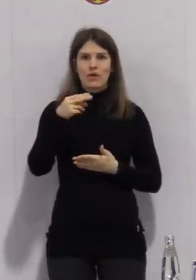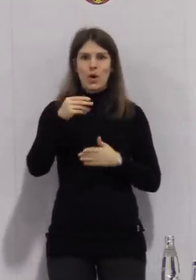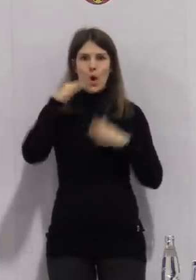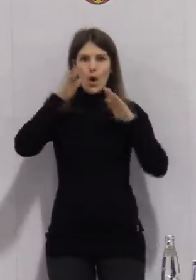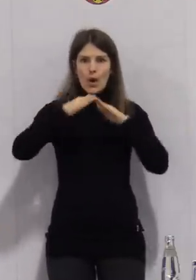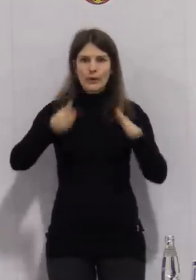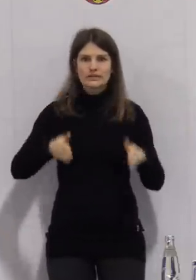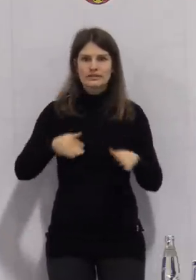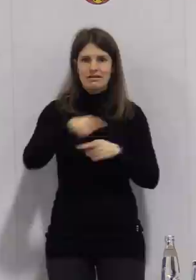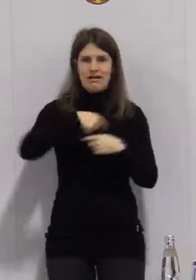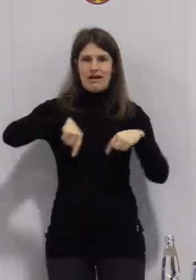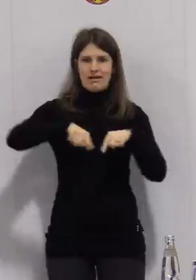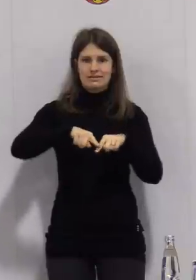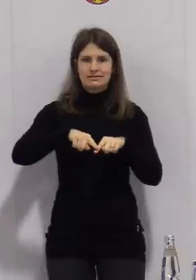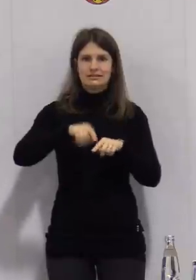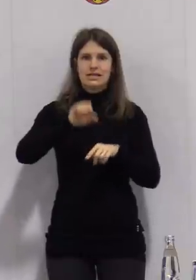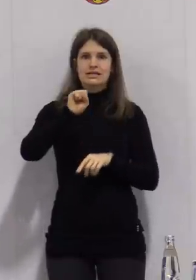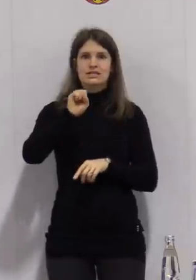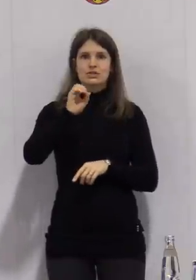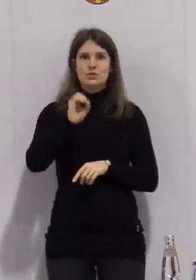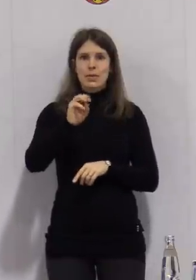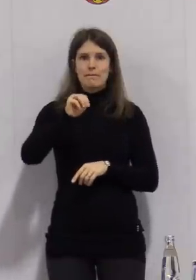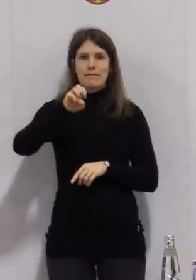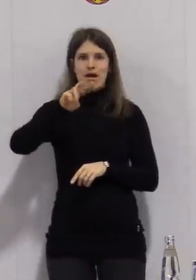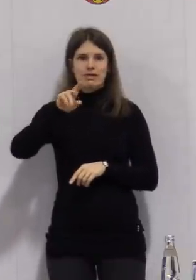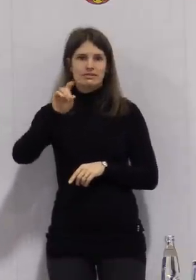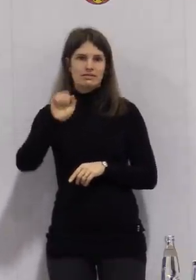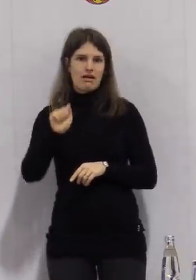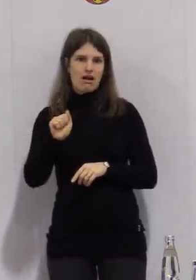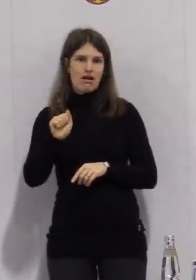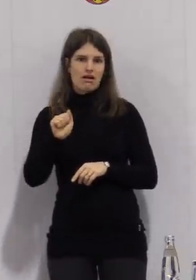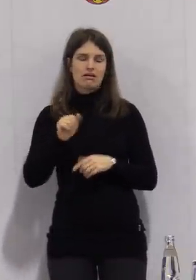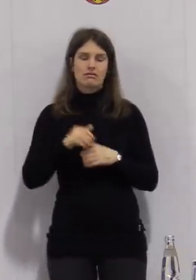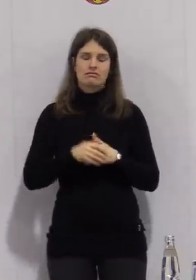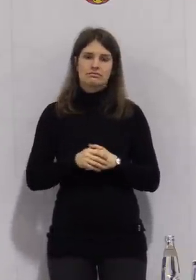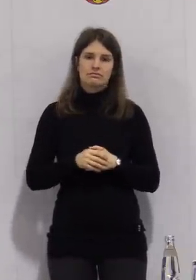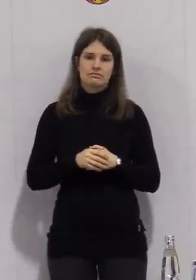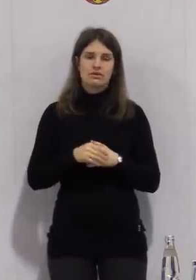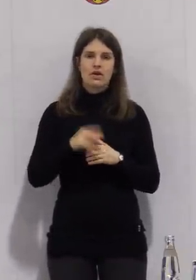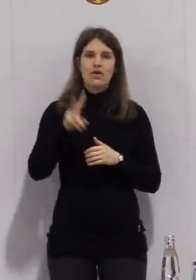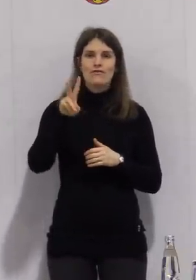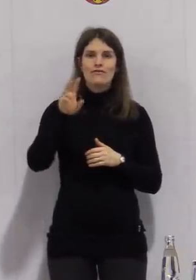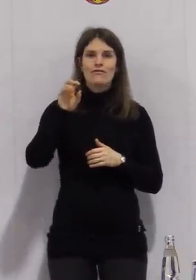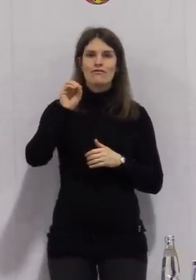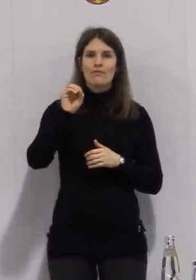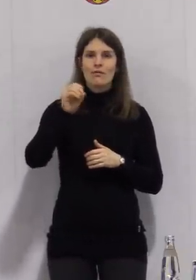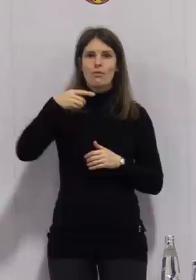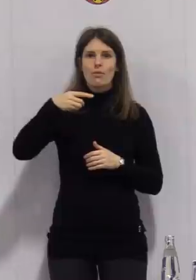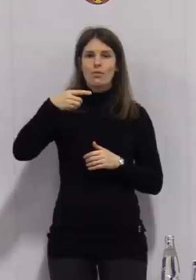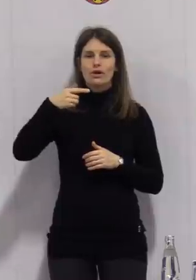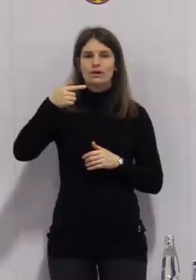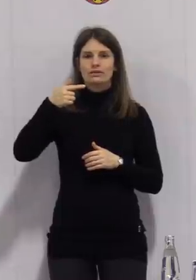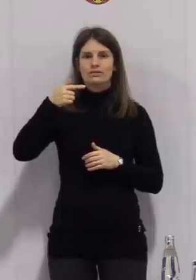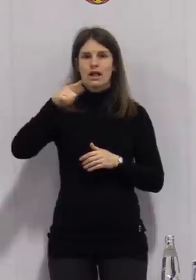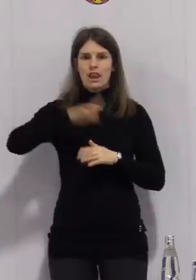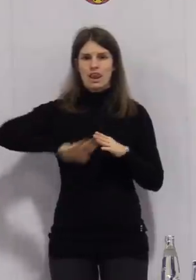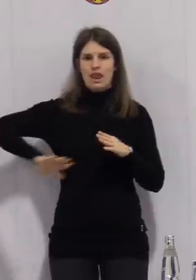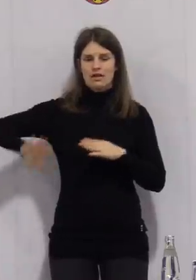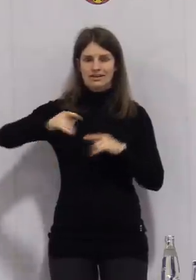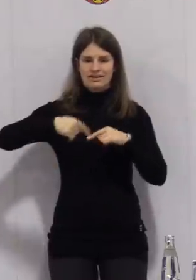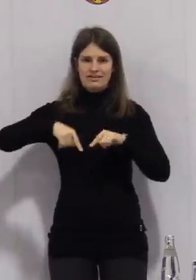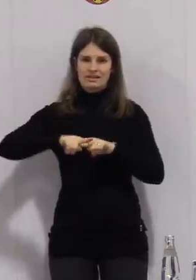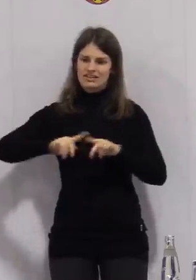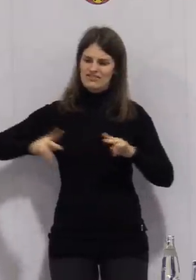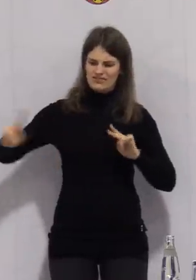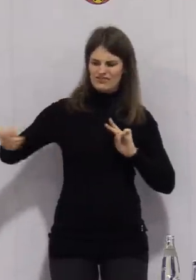Landkreis Sönnerda, wenn man etwas weiter schaut, dann eben auch der Vogtlandkreis. Und es ist eine deutliche